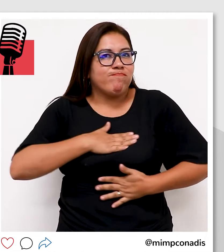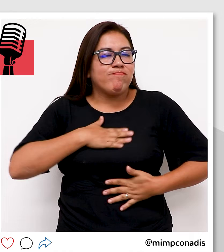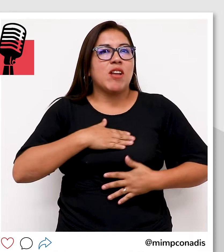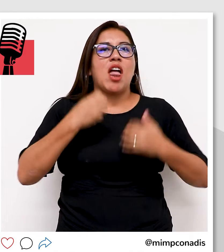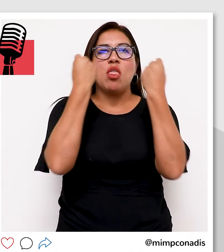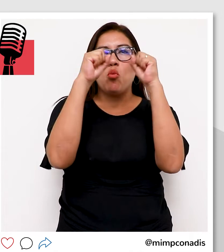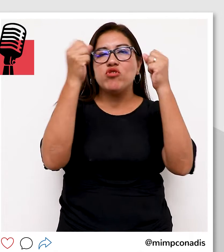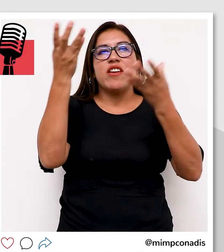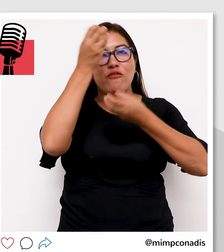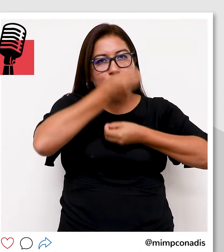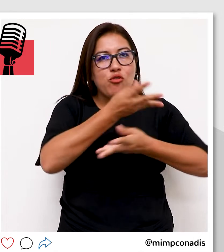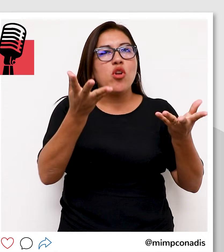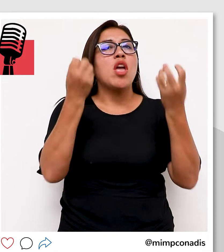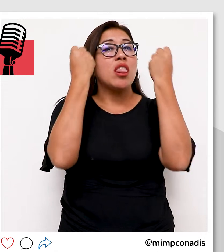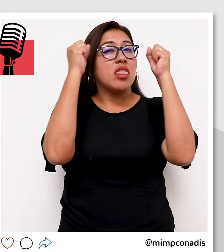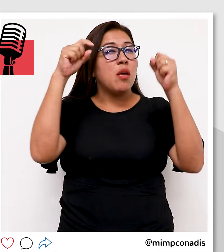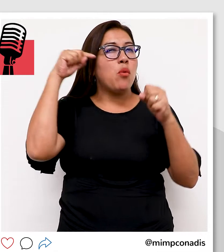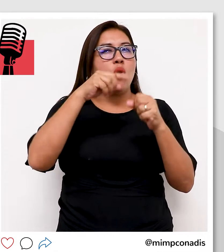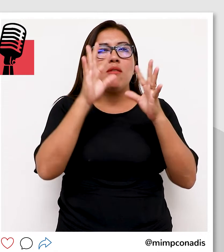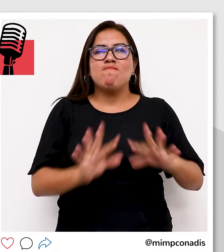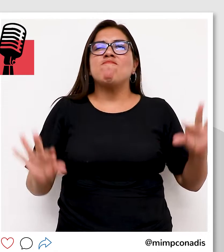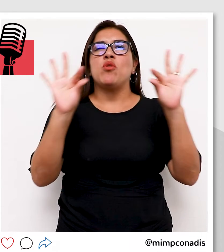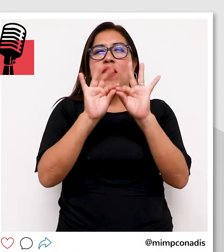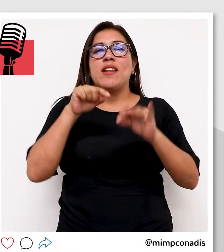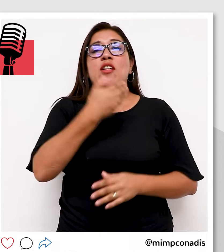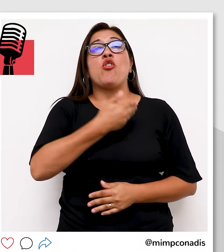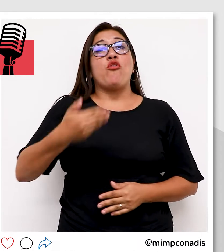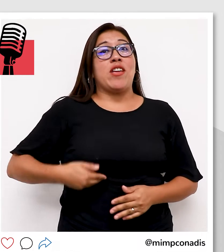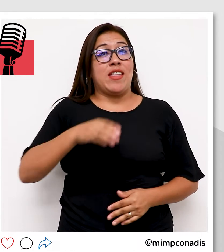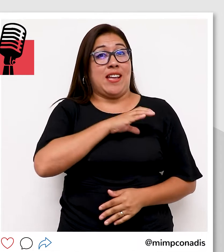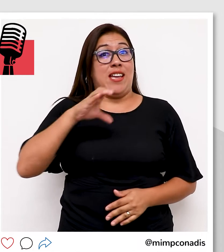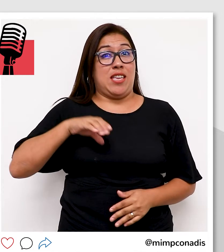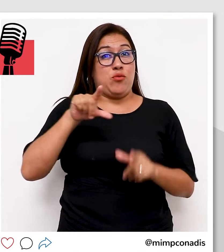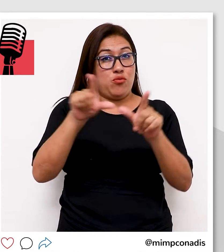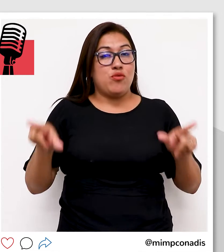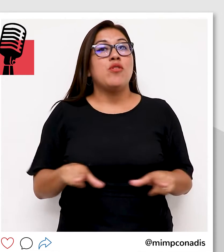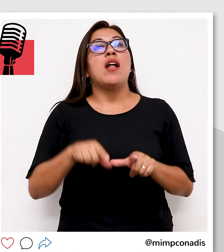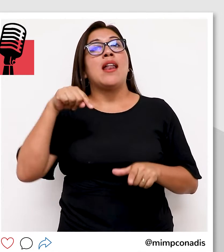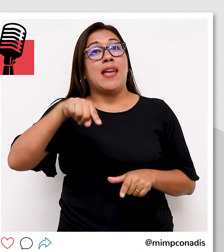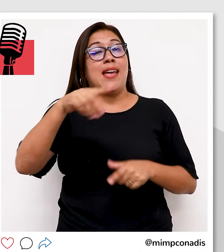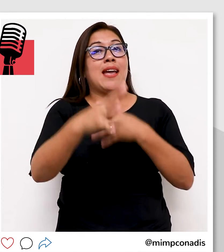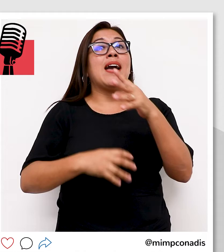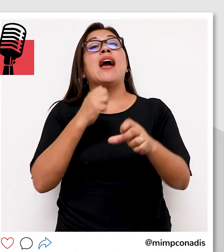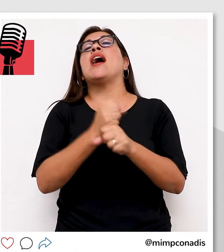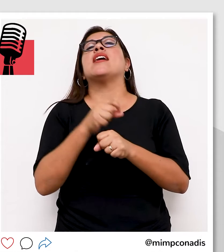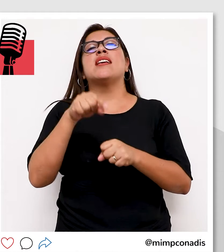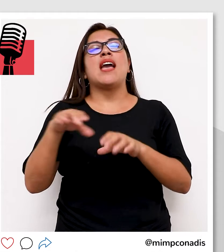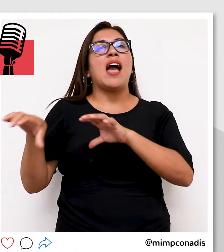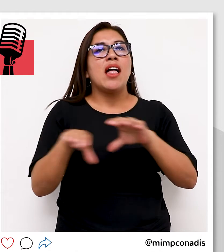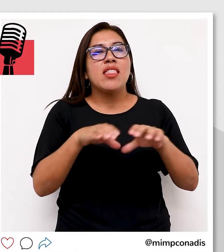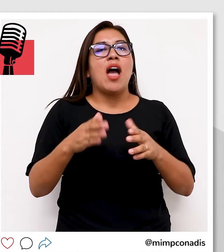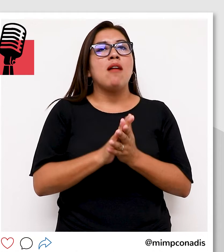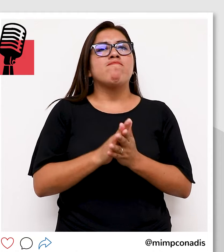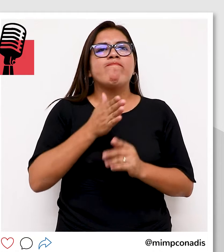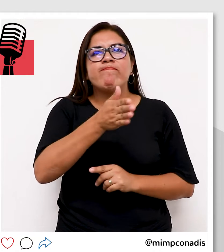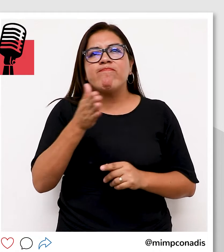formativas, mediante el deporte como herramienta primordial, el Gobierno Regional del Callao realiza en el presente año la actividad operativa,